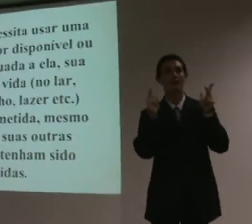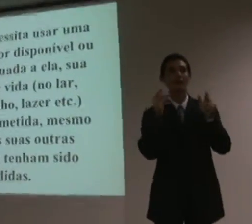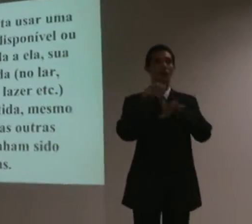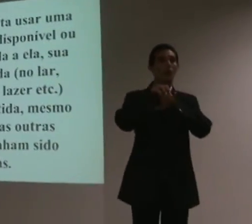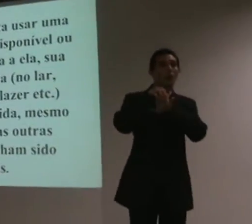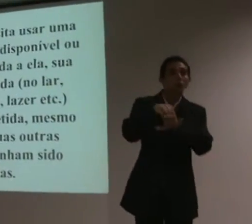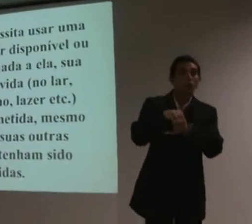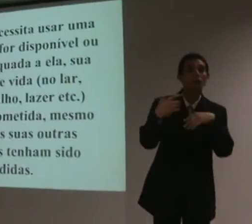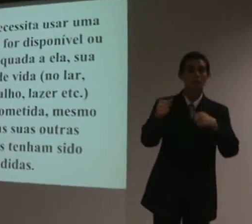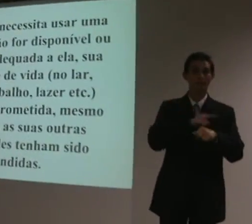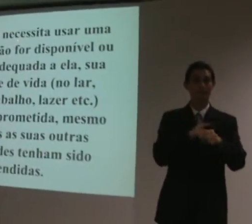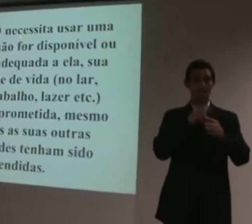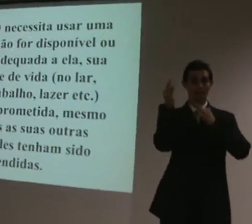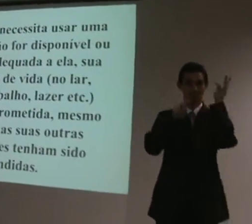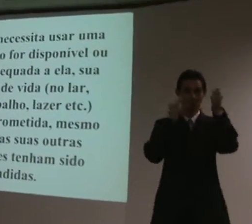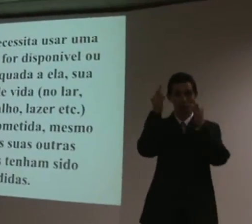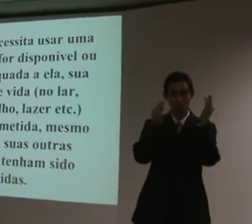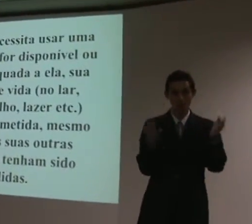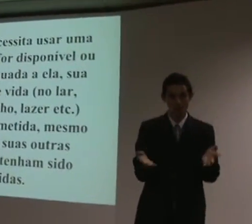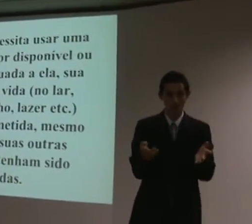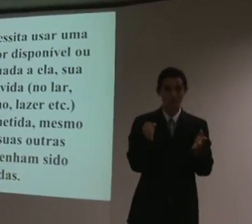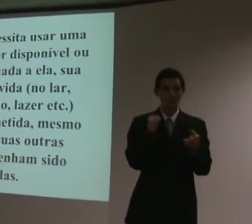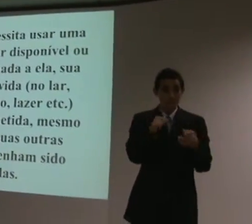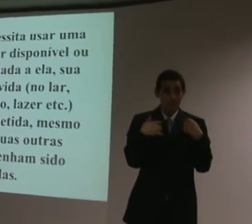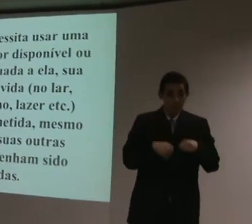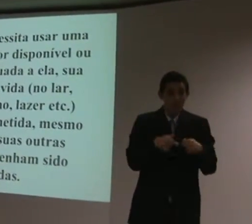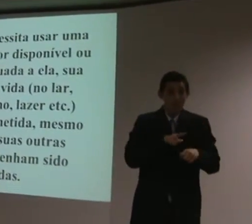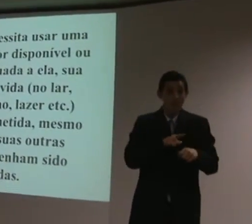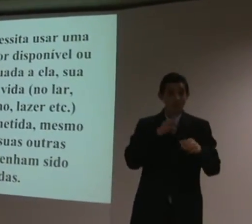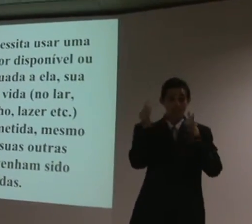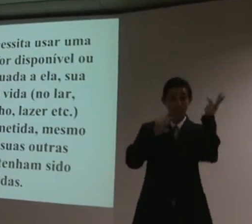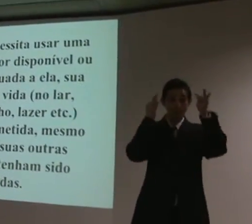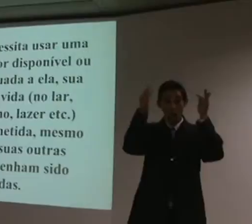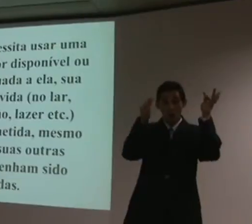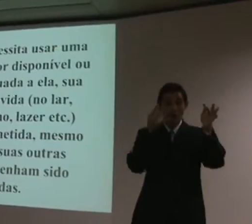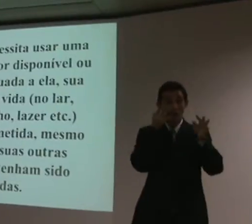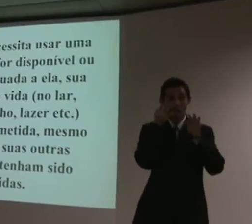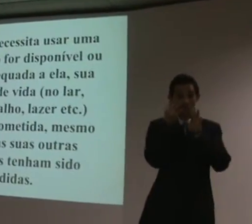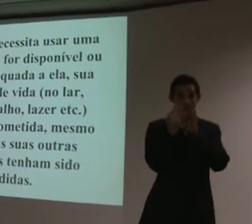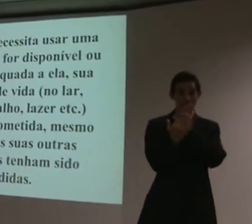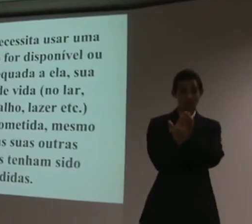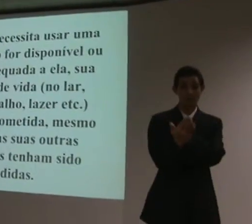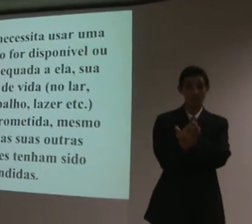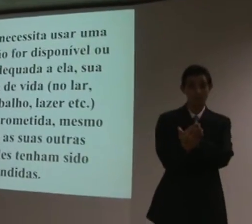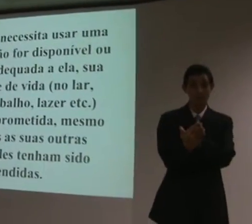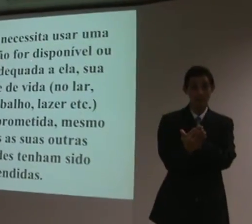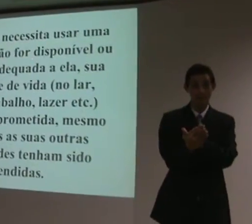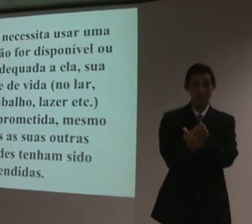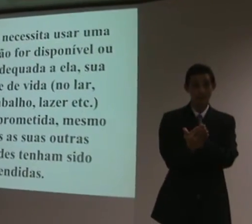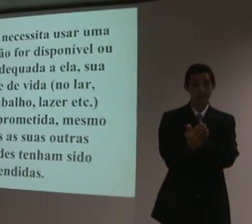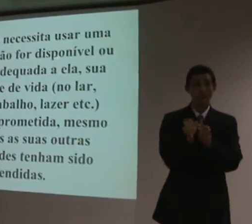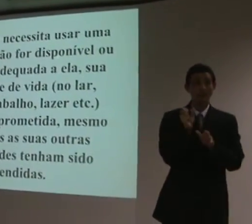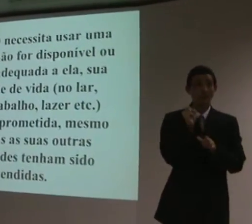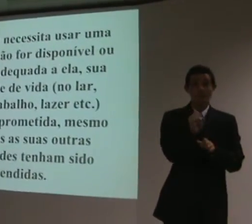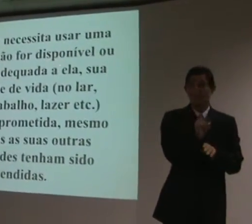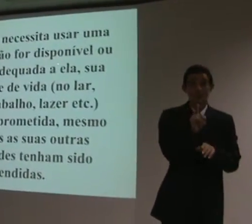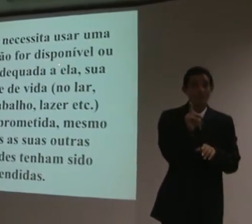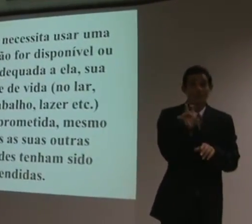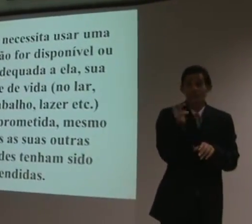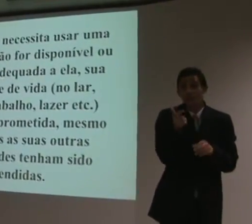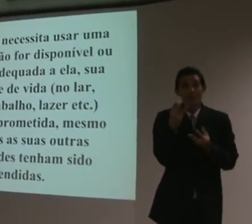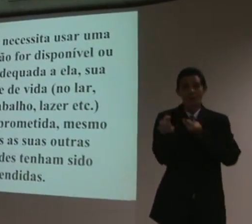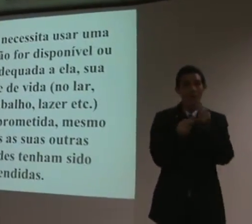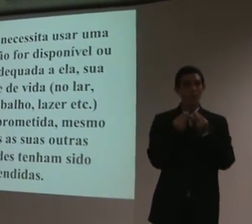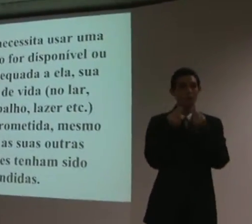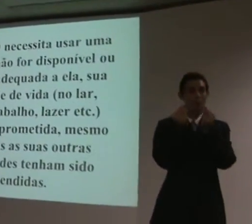precisa de tecnologia. Se uma pessoa com deficiência necessita usar uma tecnologia assistiva e essa tecnologia assistiva não for disponível